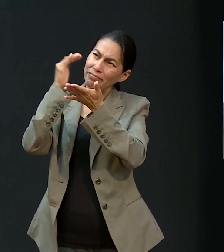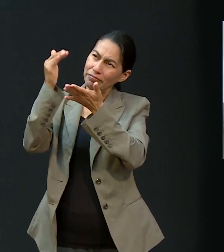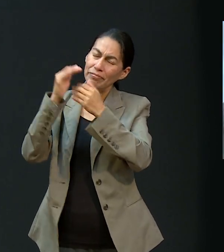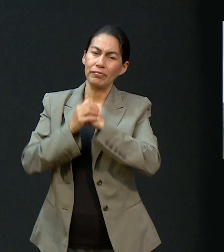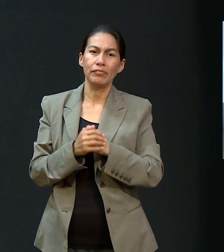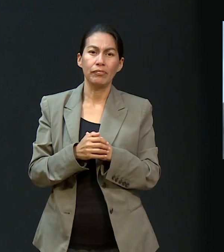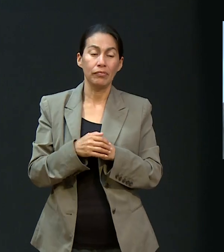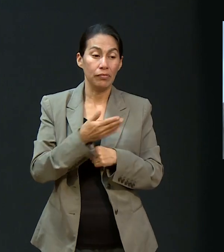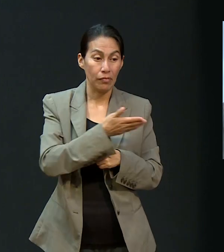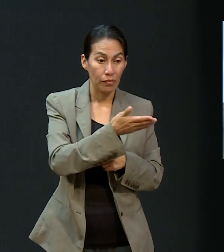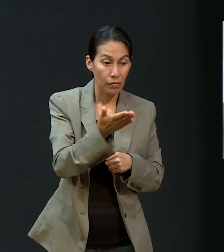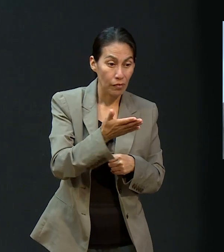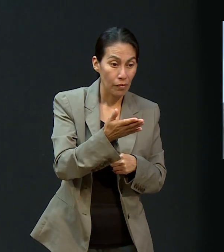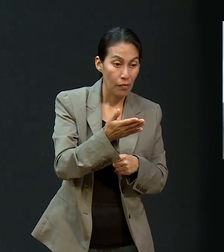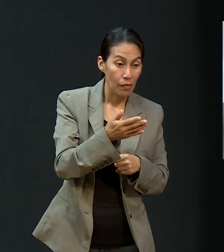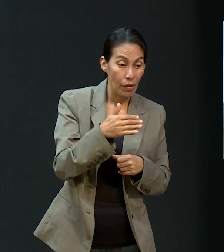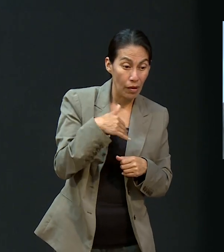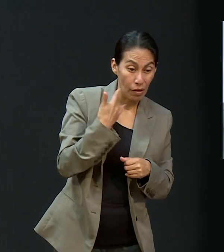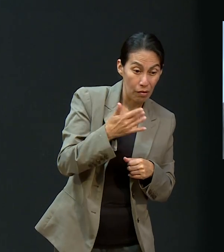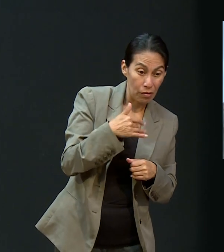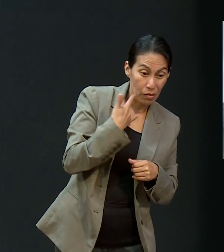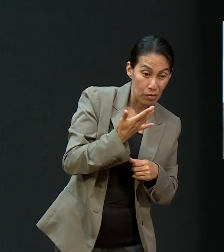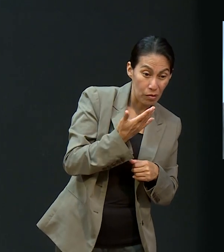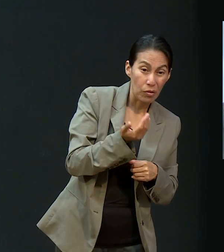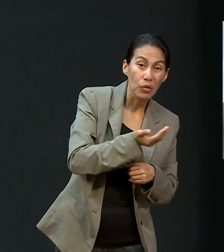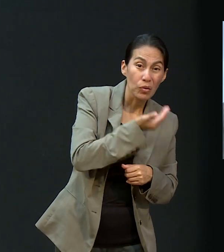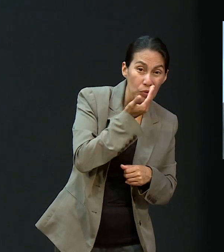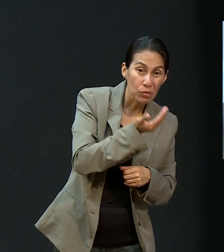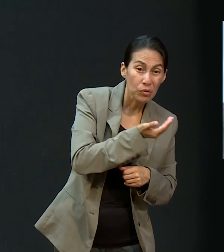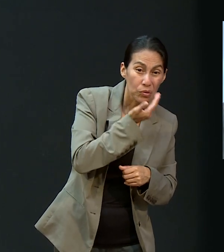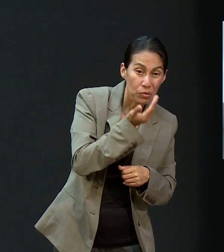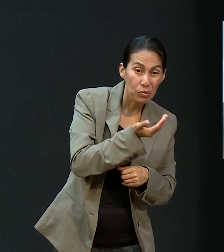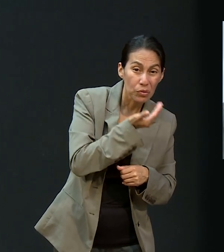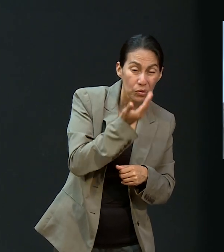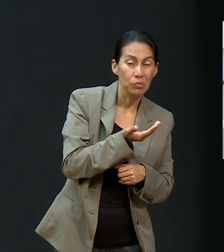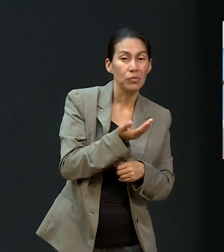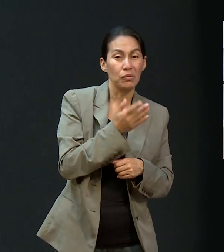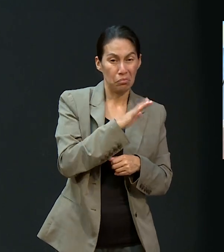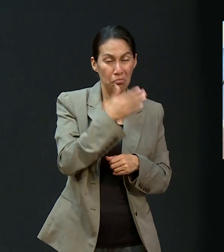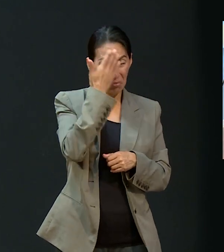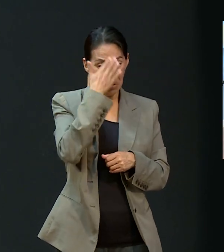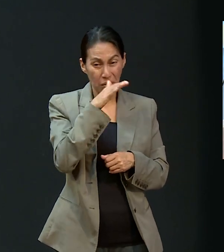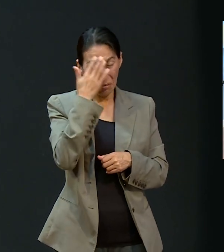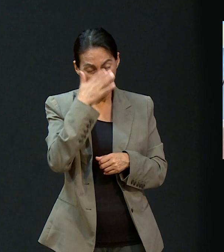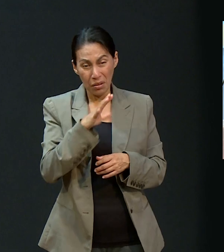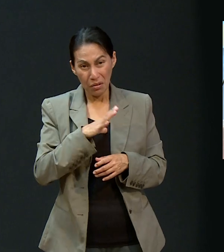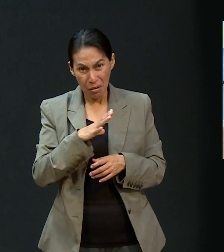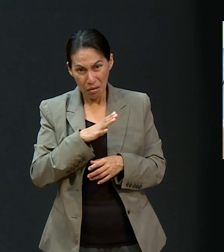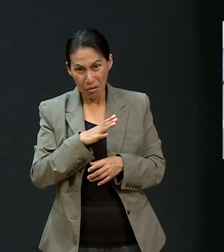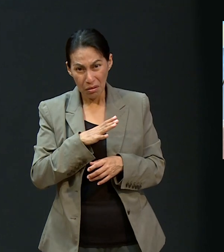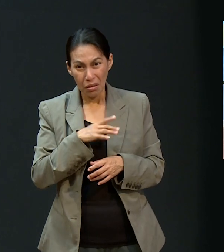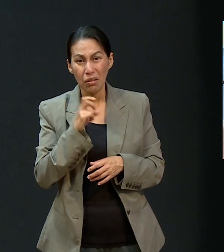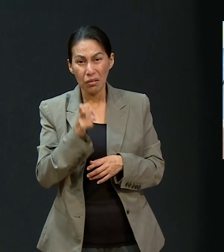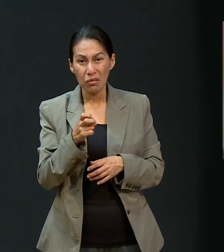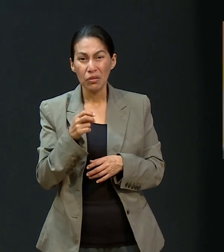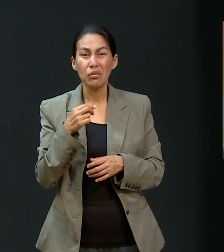tomaban como... Algo cotidiano, ¿no? Cotidiano. Es de que ya sé que está esto, que tengo esto, que tengo lo otro,